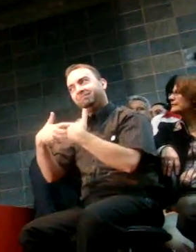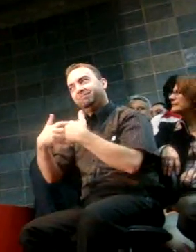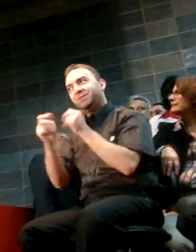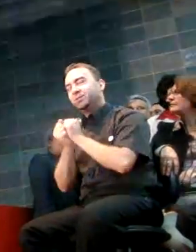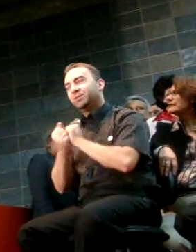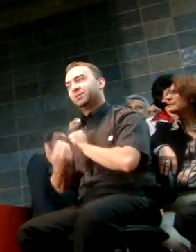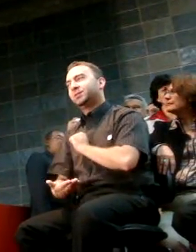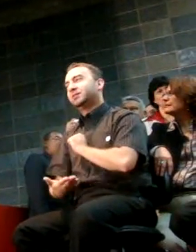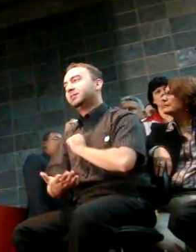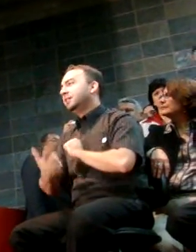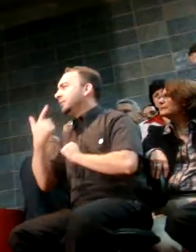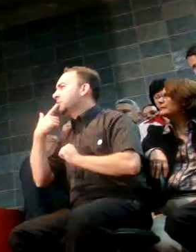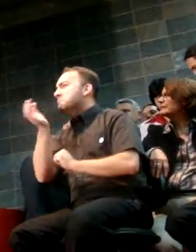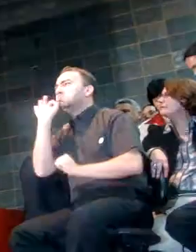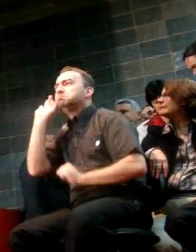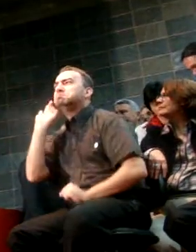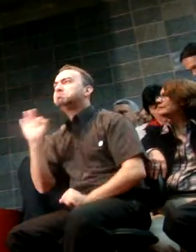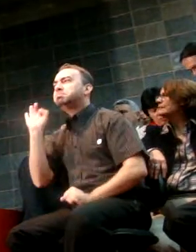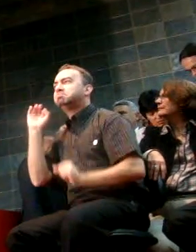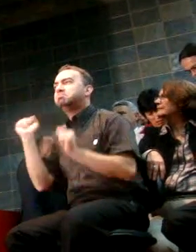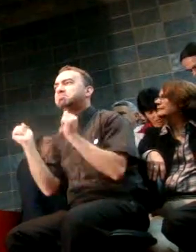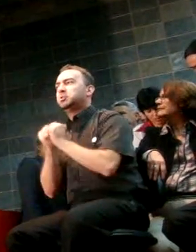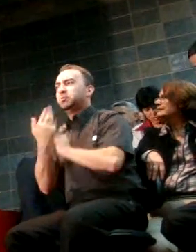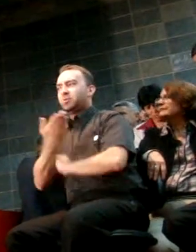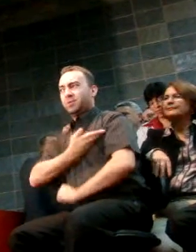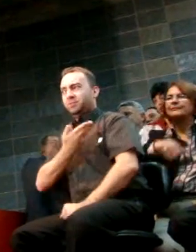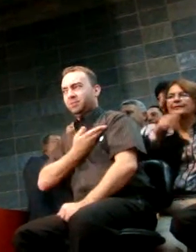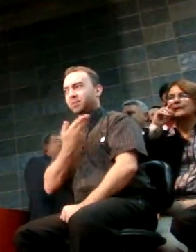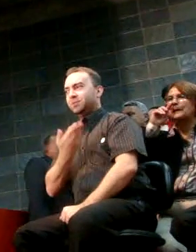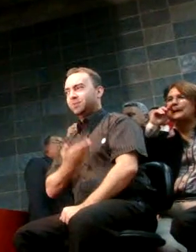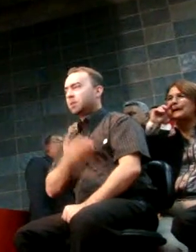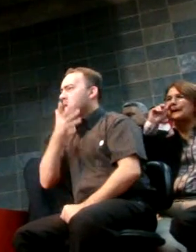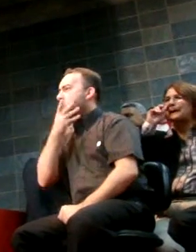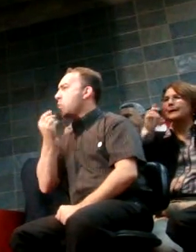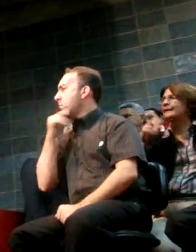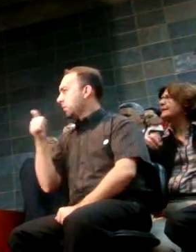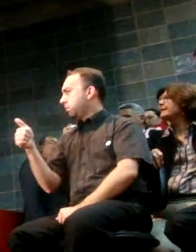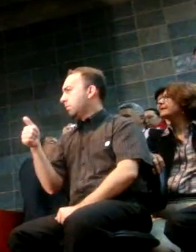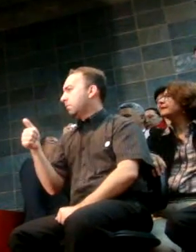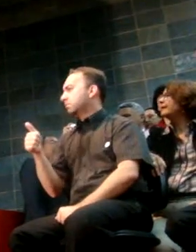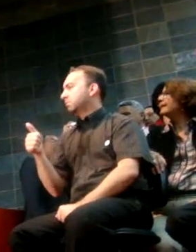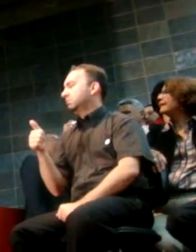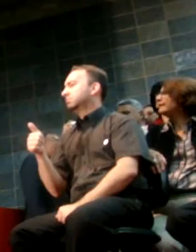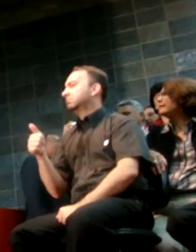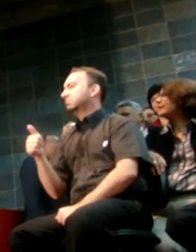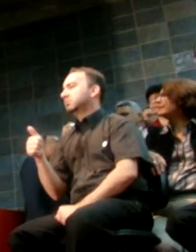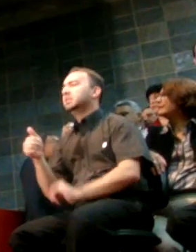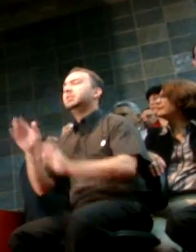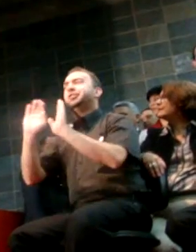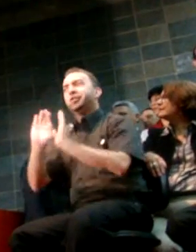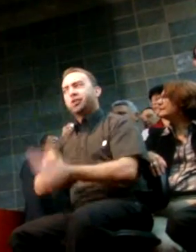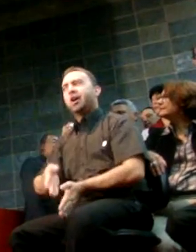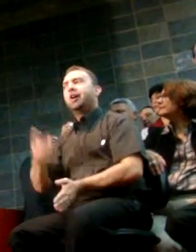com o extraordinário companheiro, o nome de bem, que foi o